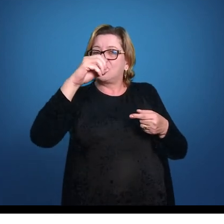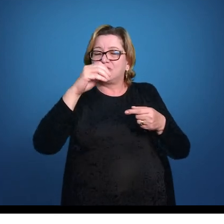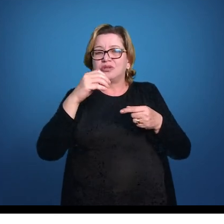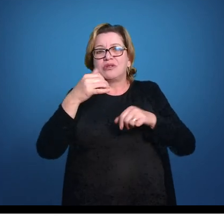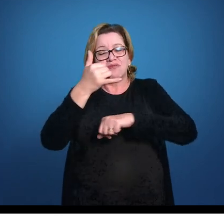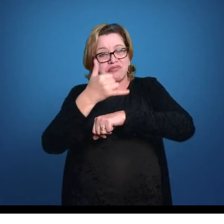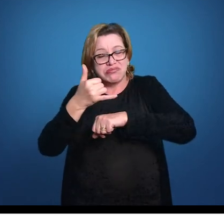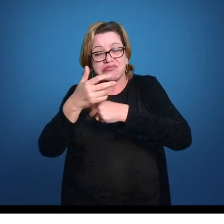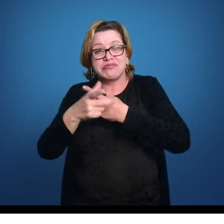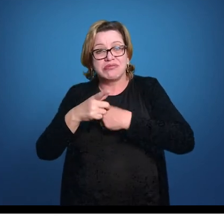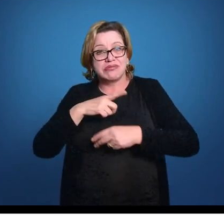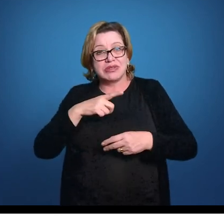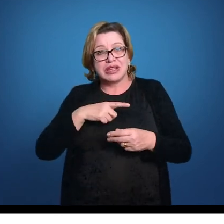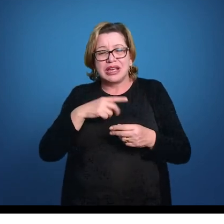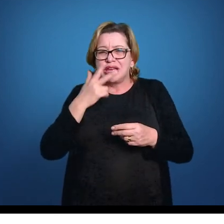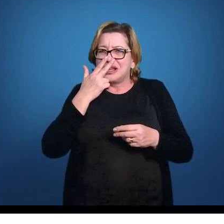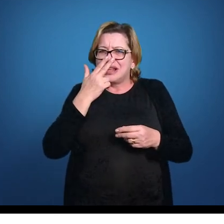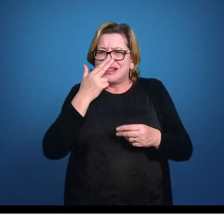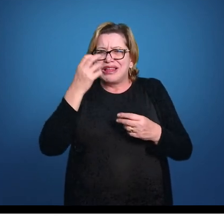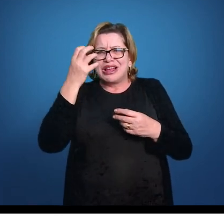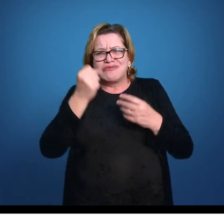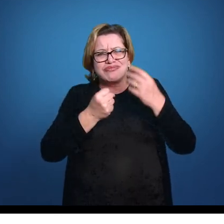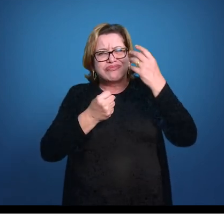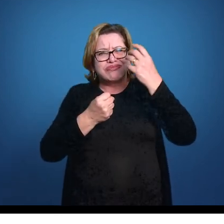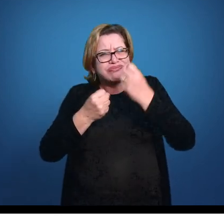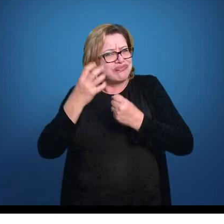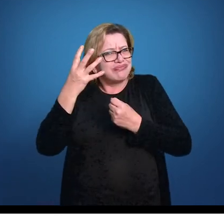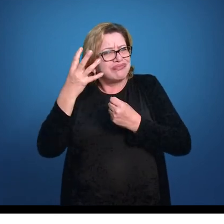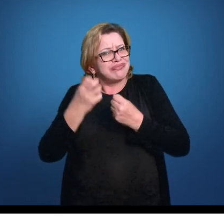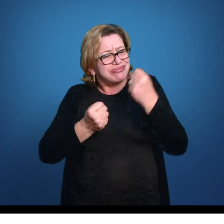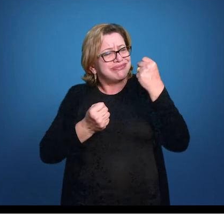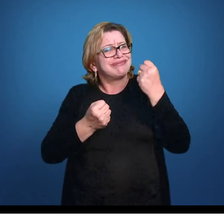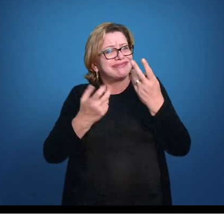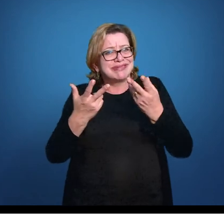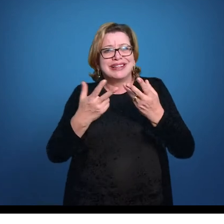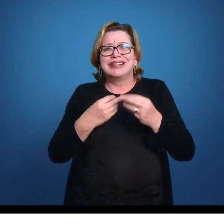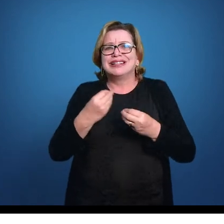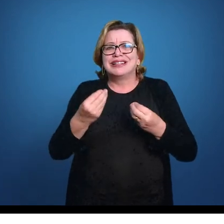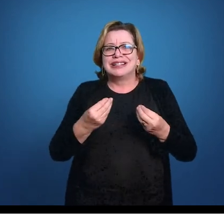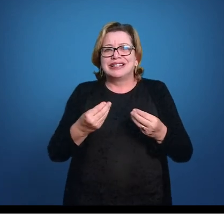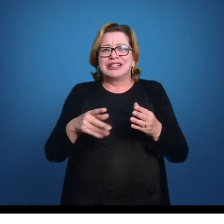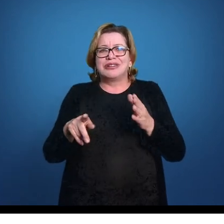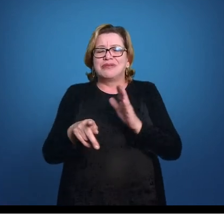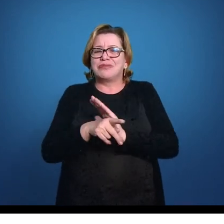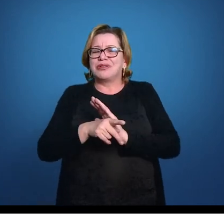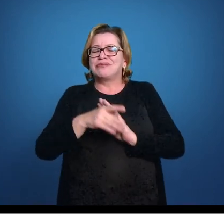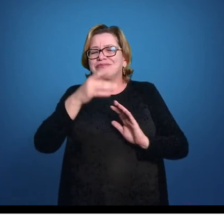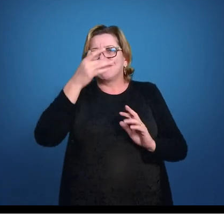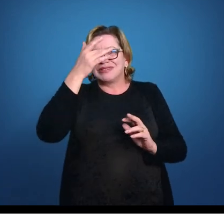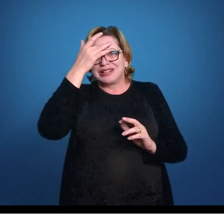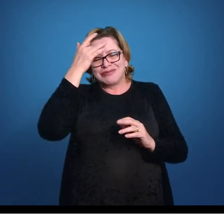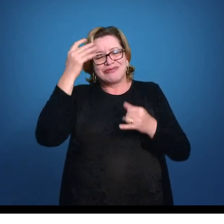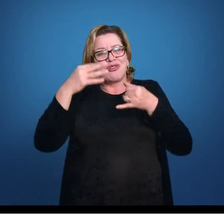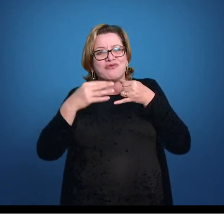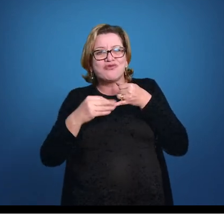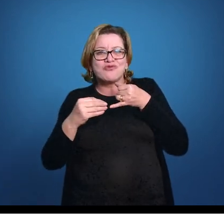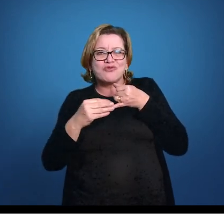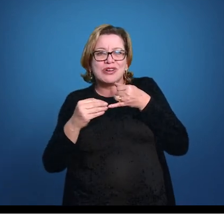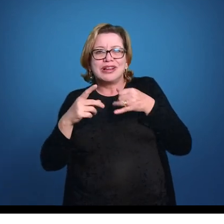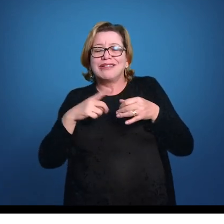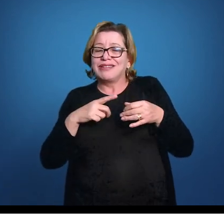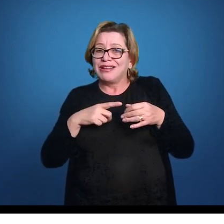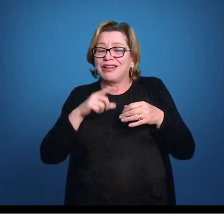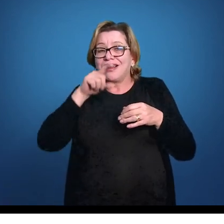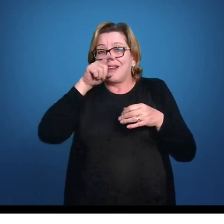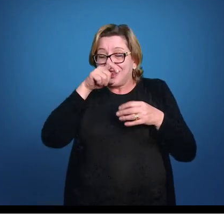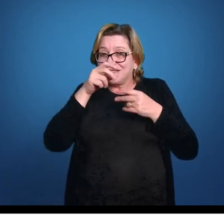gordura, e é meio leitosa, ou seja, ela é muito semelhante ao leite, ao leite que os mamíferos produzem, temos aves